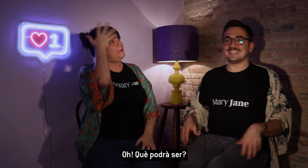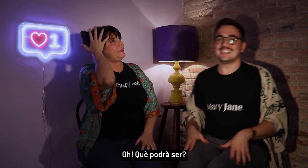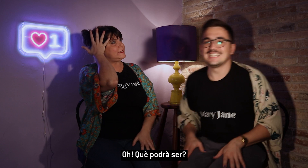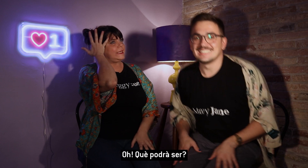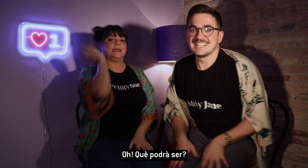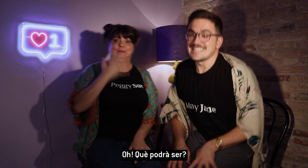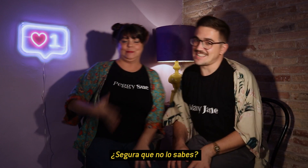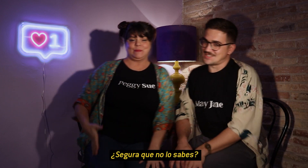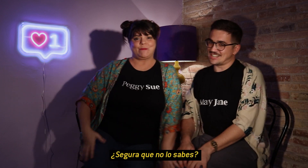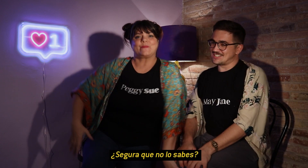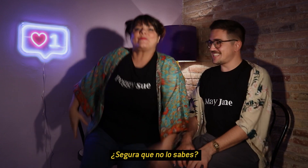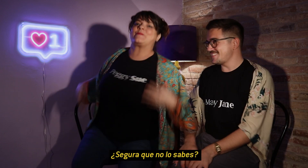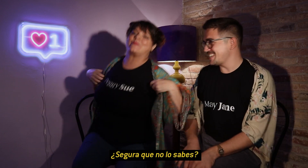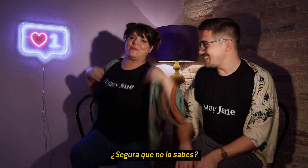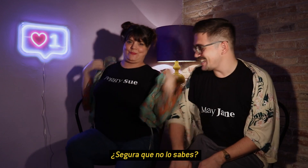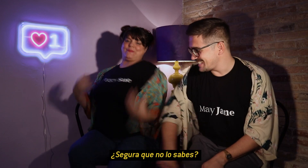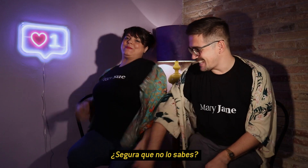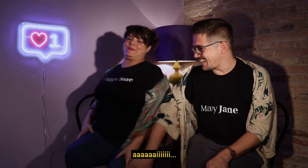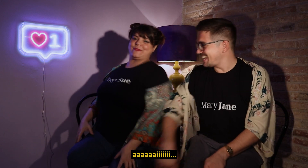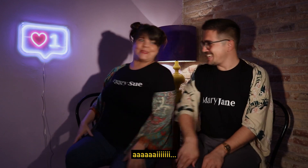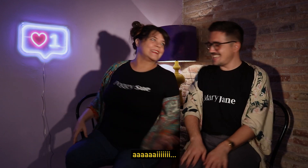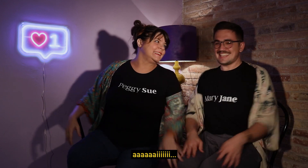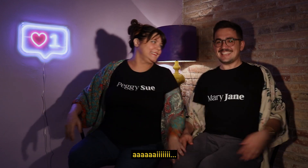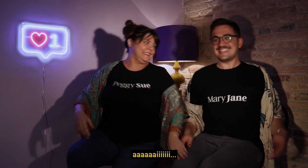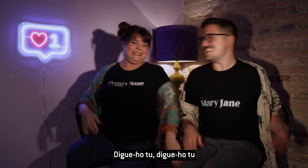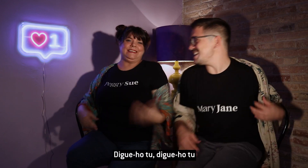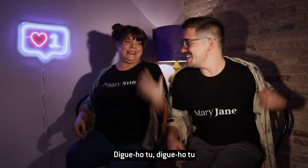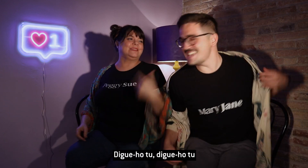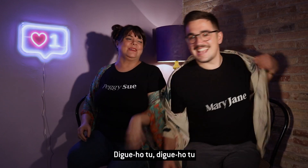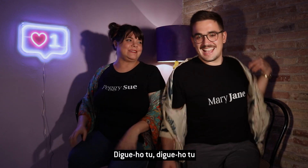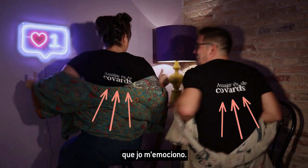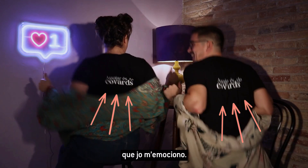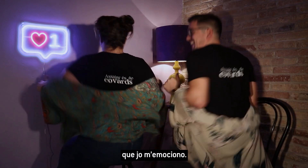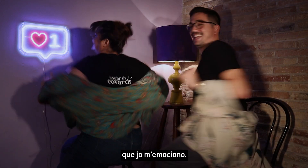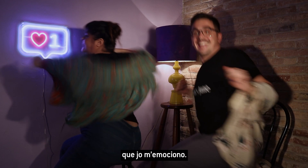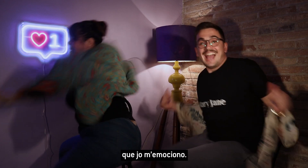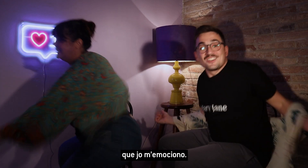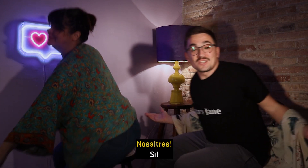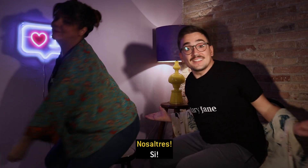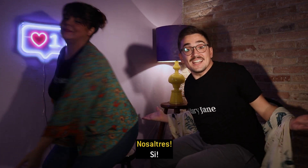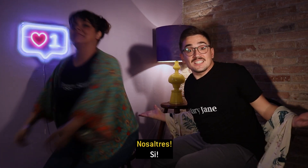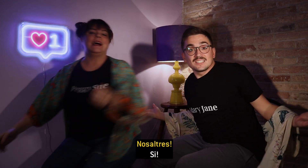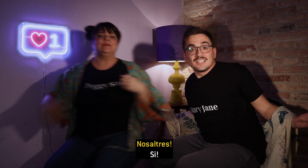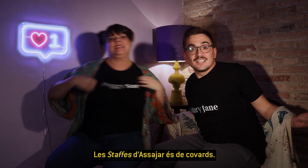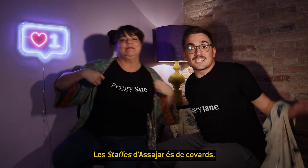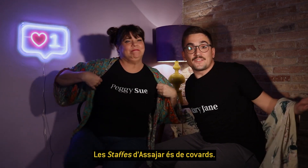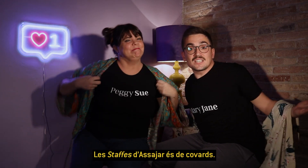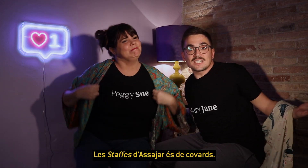podràs ser? Segur que no lo sabe. Noi, va, va, eh. Vosaltres! Sí. V Viajaros y